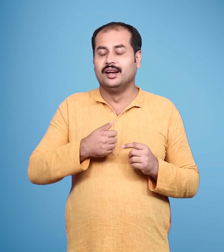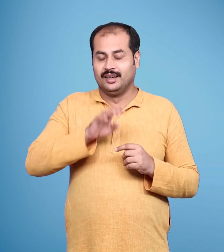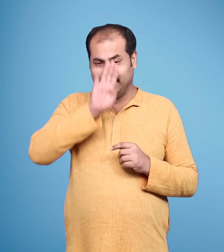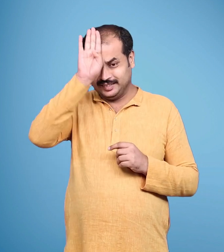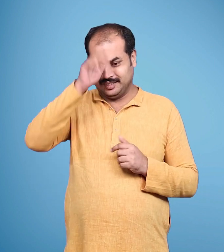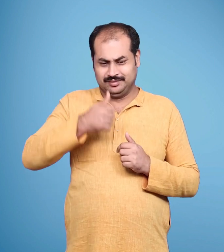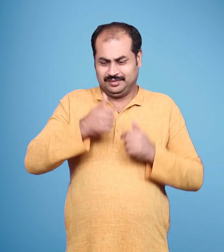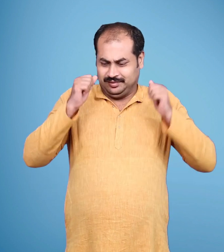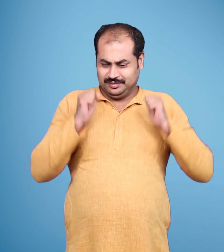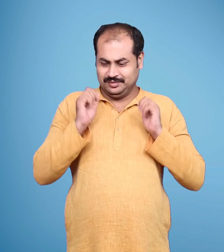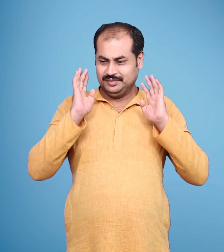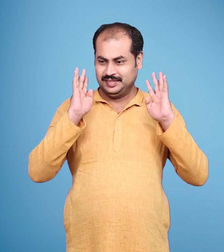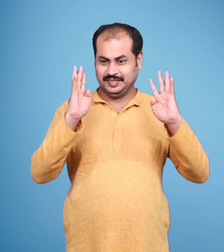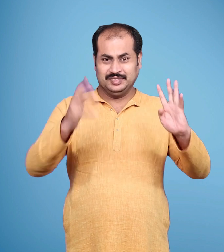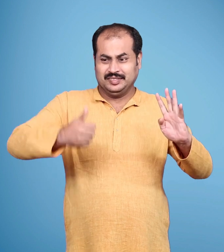मंत्रीगर्ण और सभासद भी वहां आ गए